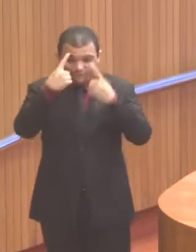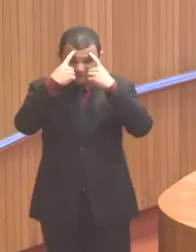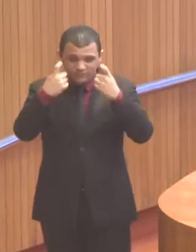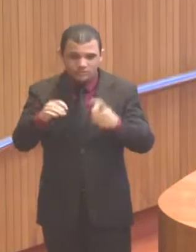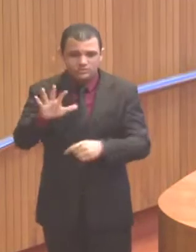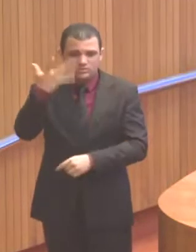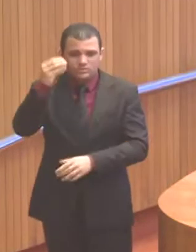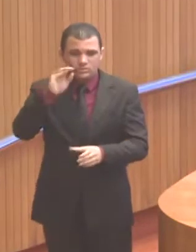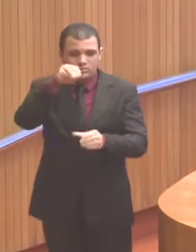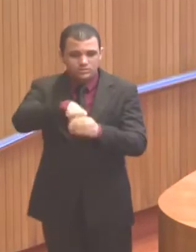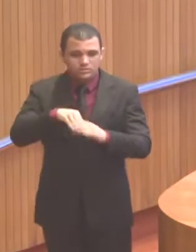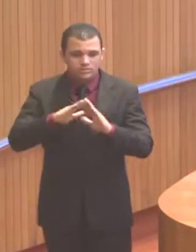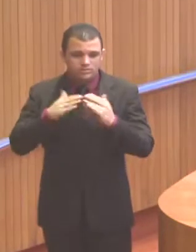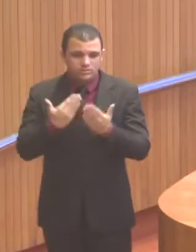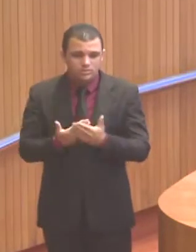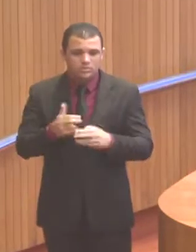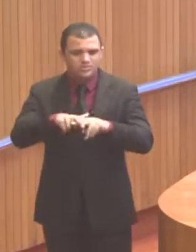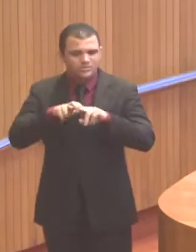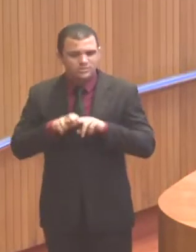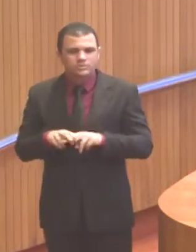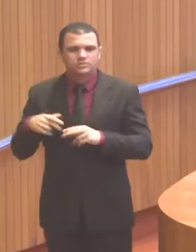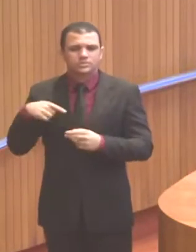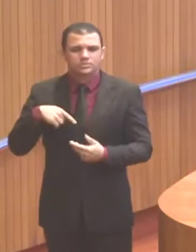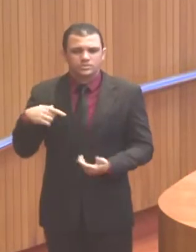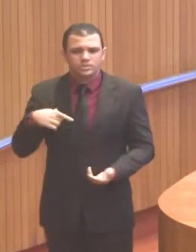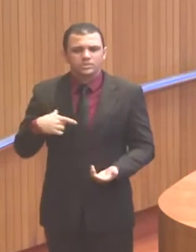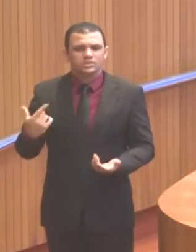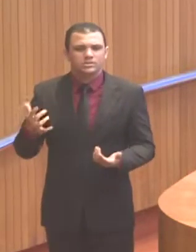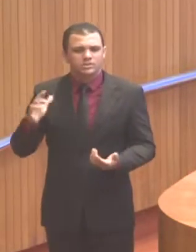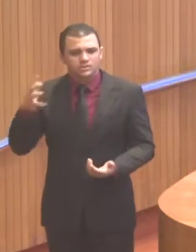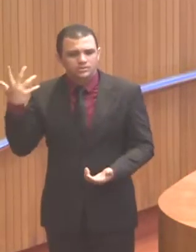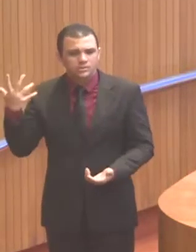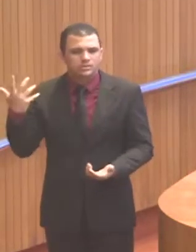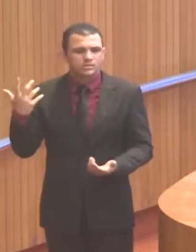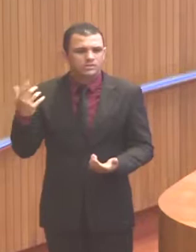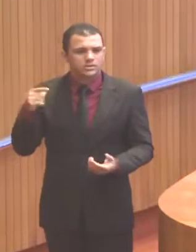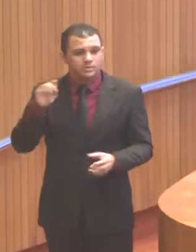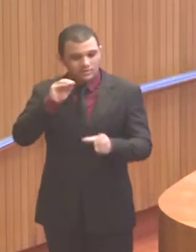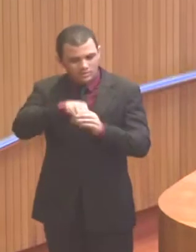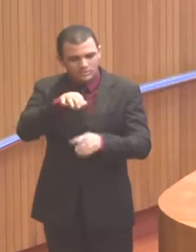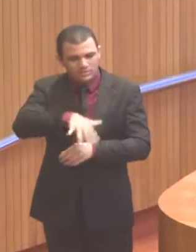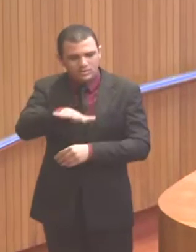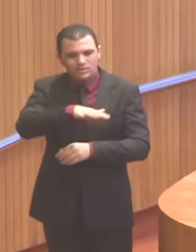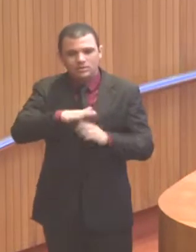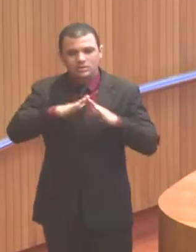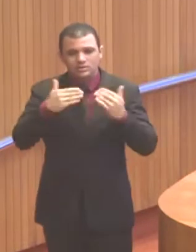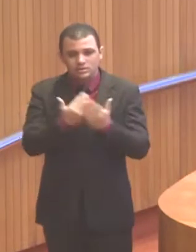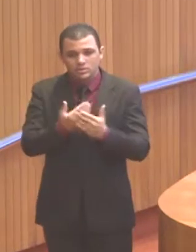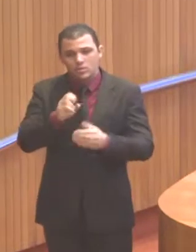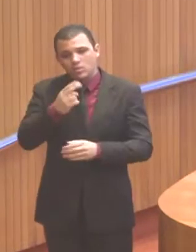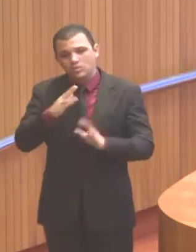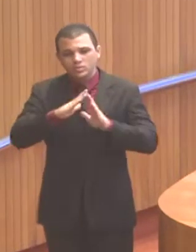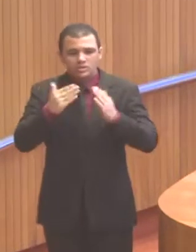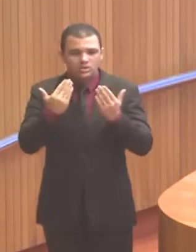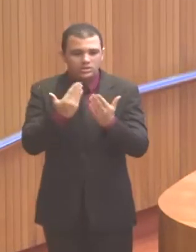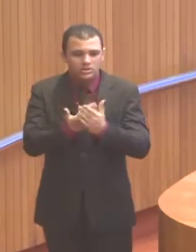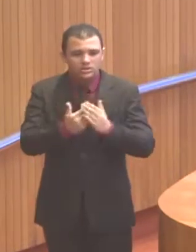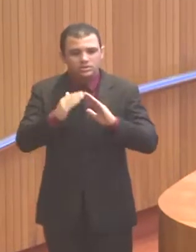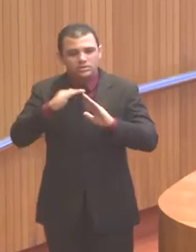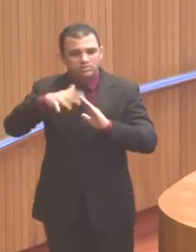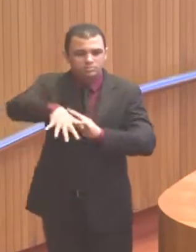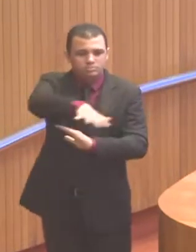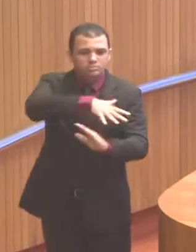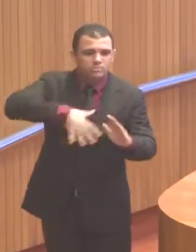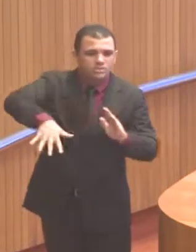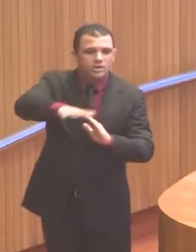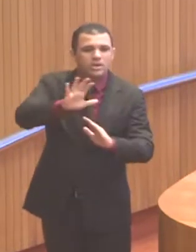há uma presença ainda muito grande, especialmente no ambiente escolar, nos arredores do ambiente escolar, da falta de